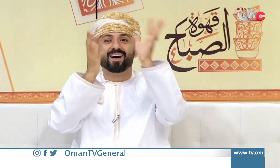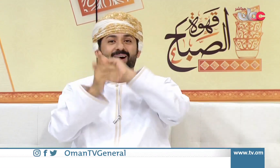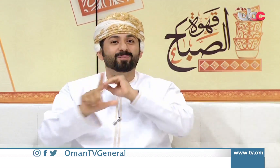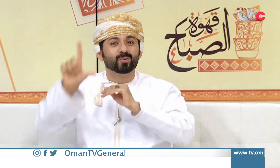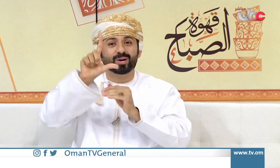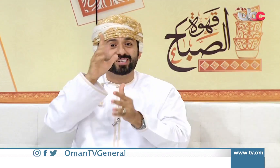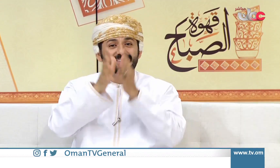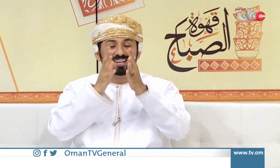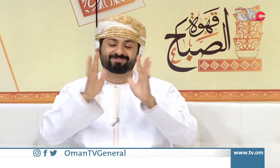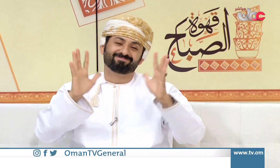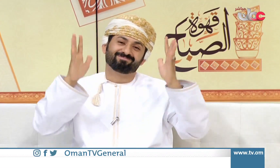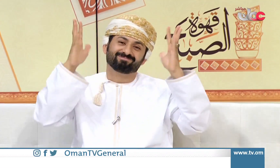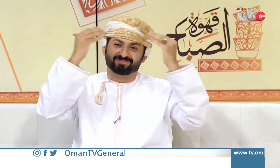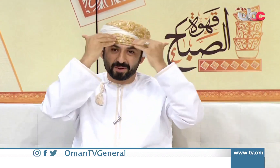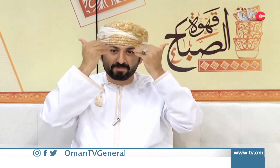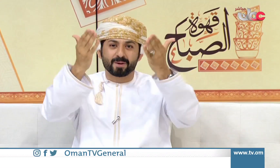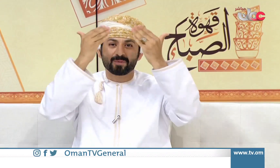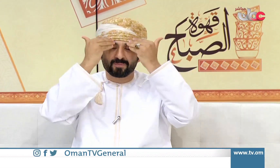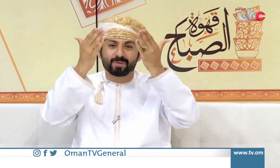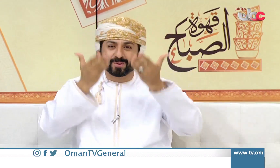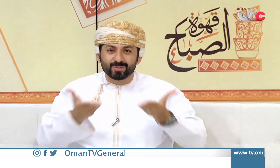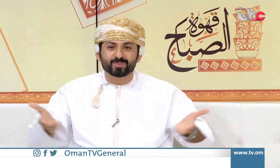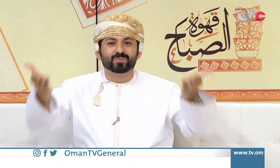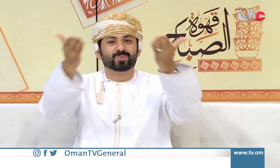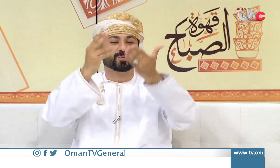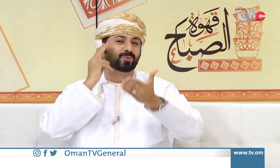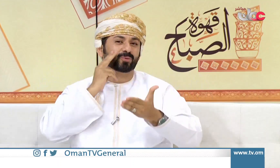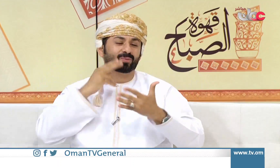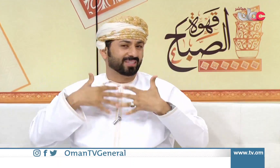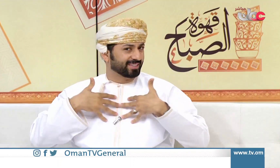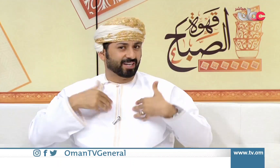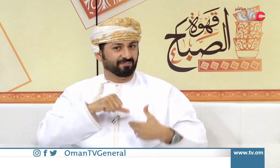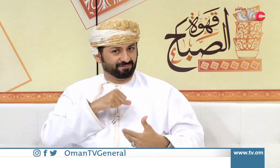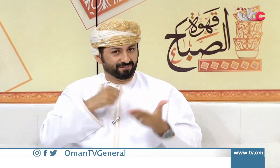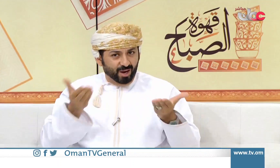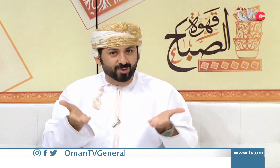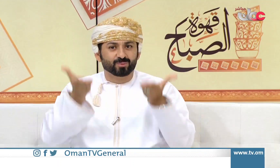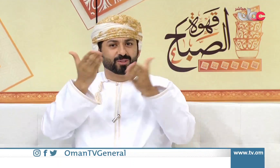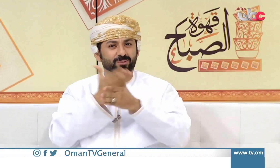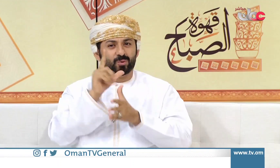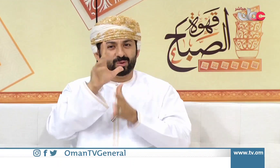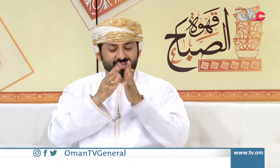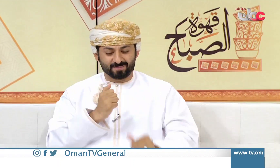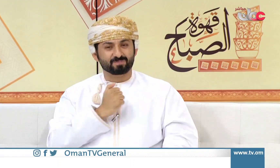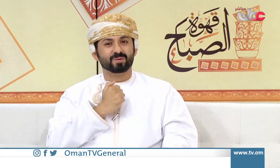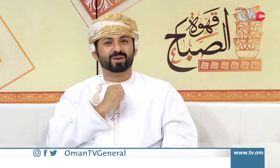جميل جداً ويتعلق باليوم العالمي لغة الإشارة نبارك للجميع طبعاً بهذا اليوم طبعاً لأشخاص دولة عقا السمعية ومن